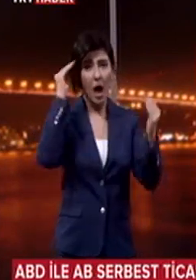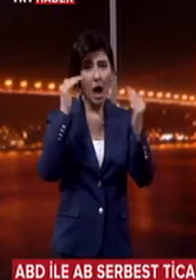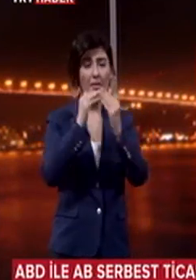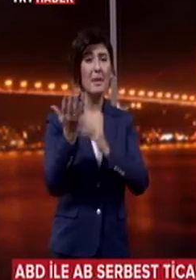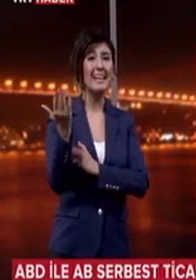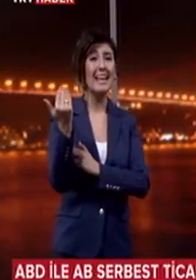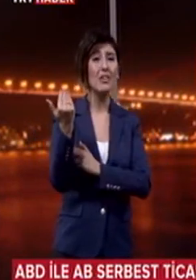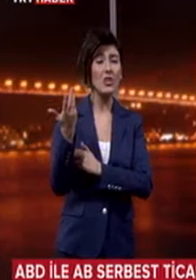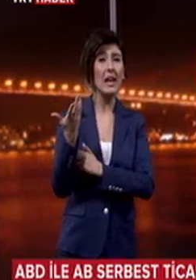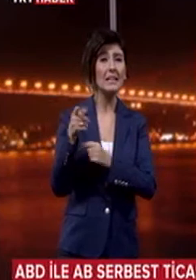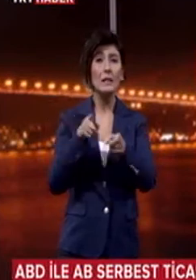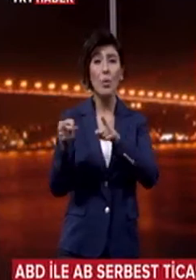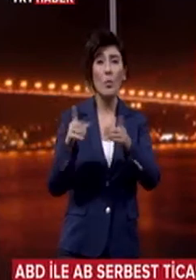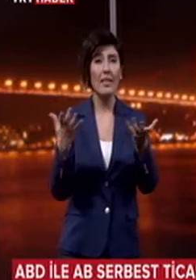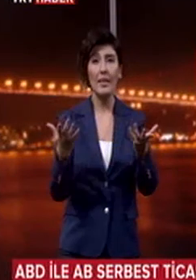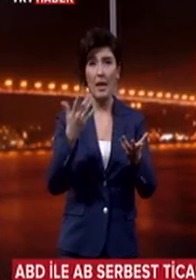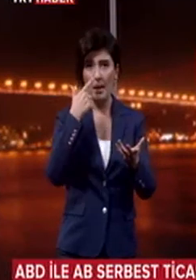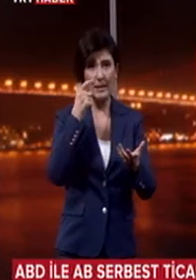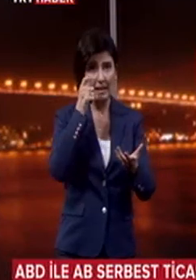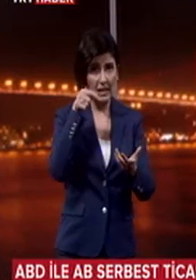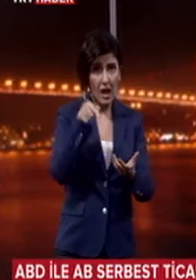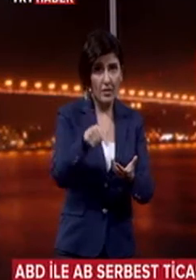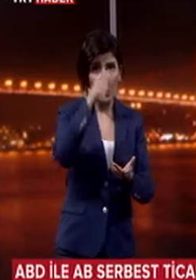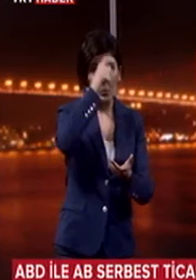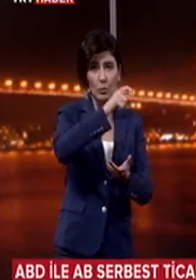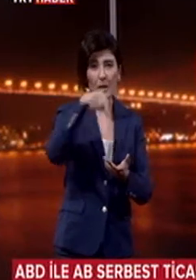geleceğe yön vereceğine dikkat çekti. Türkiye'nin bunun bir parçası olması önemli dedi.